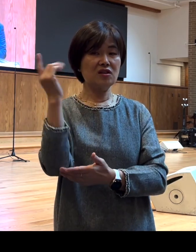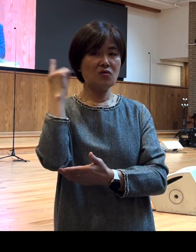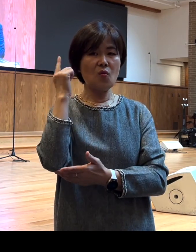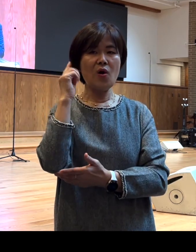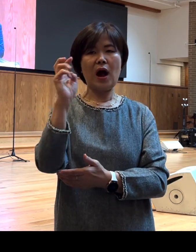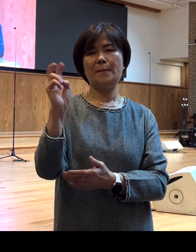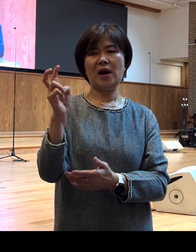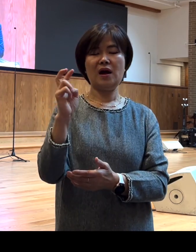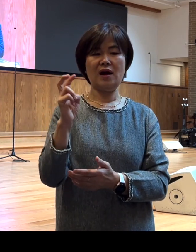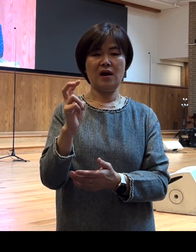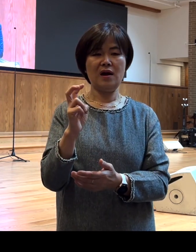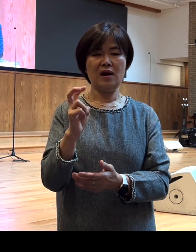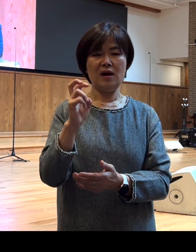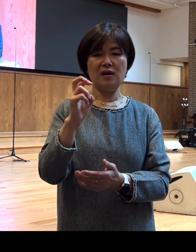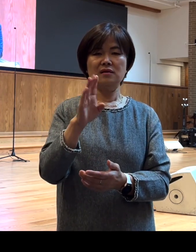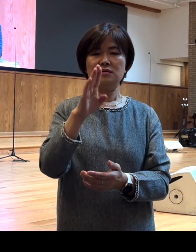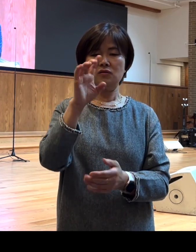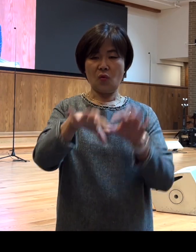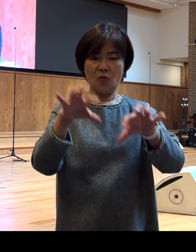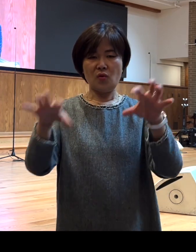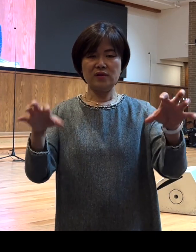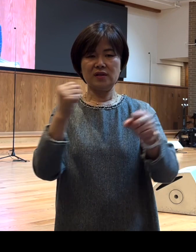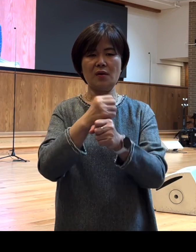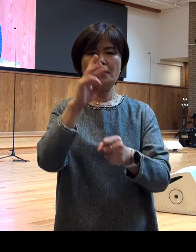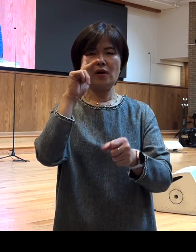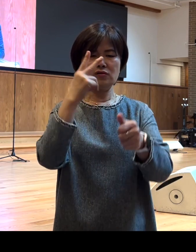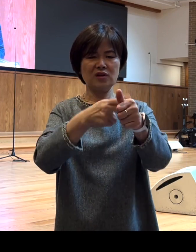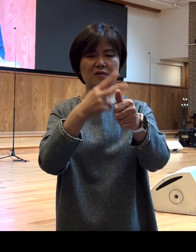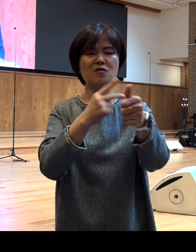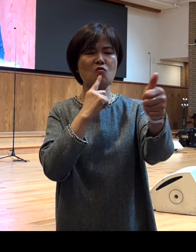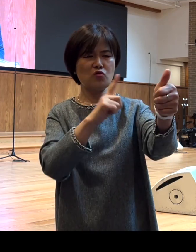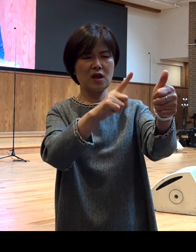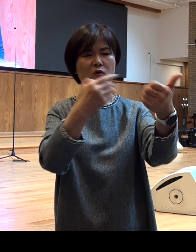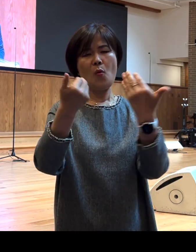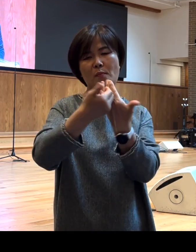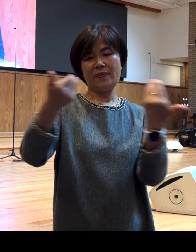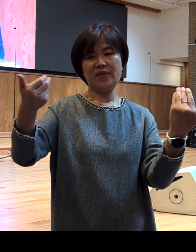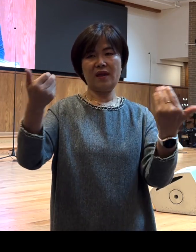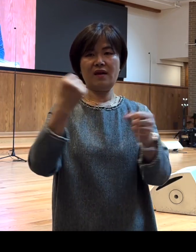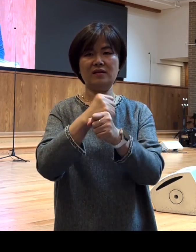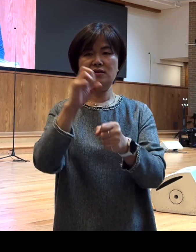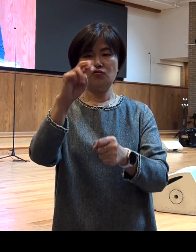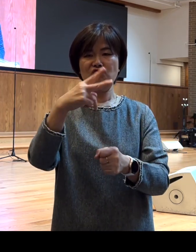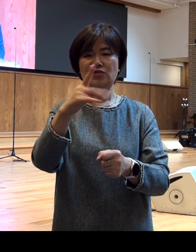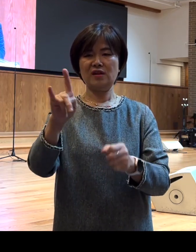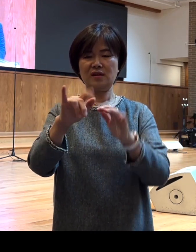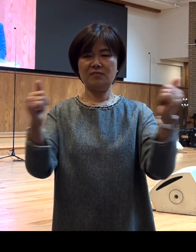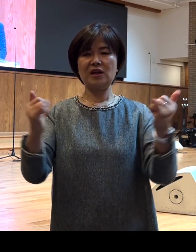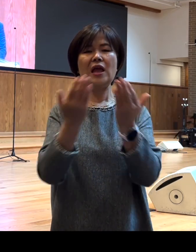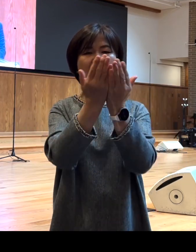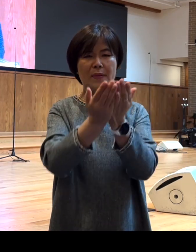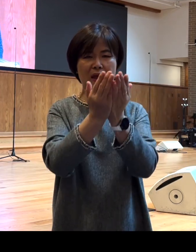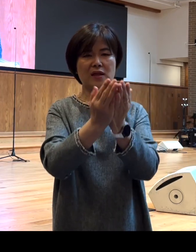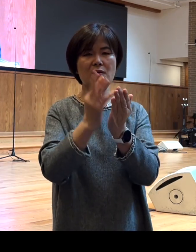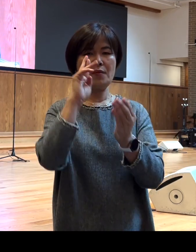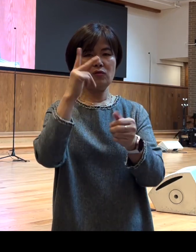이 마게도냐 곳곳에서 바울을 고소하고 반대하던 유대인들이 배에서 바울을 죽이기로